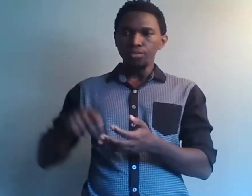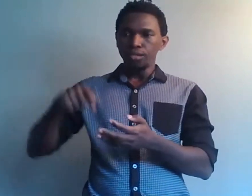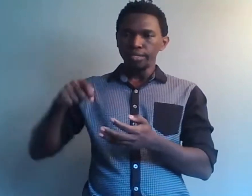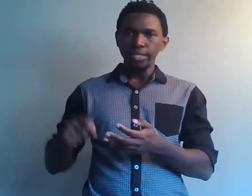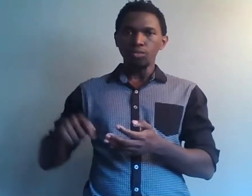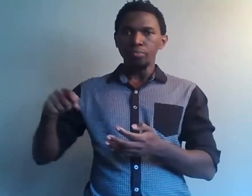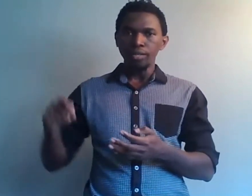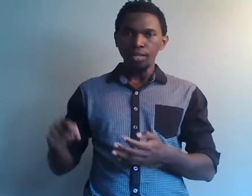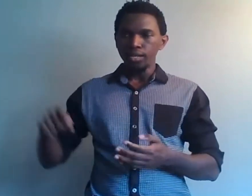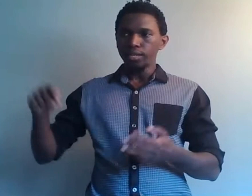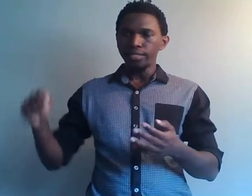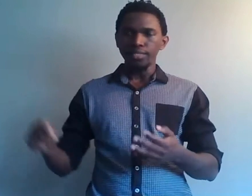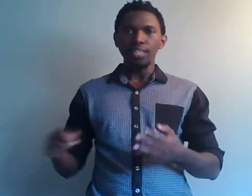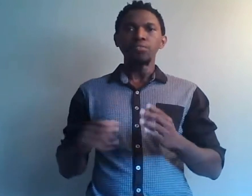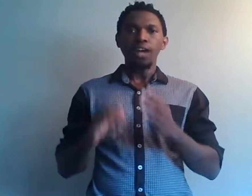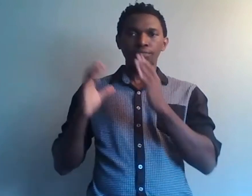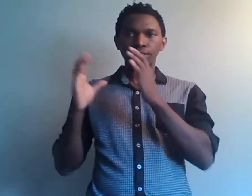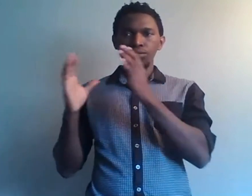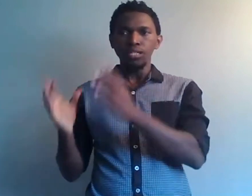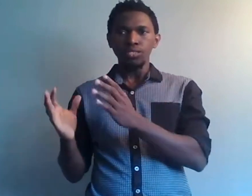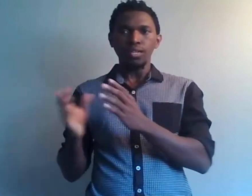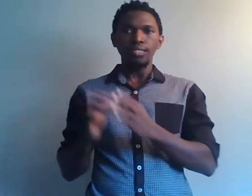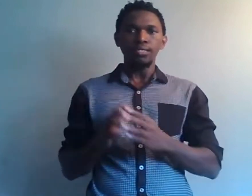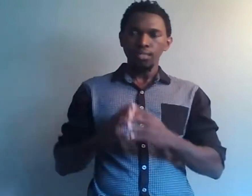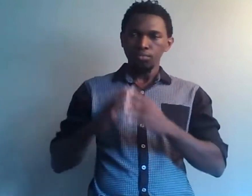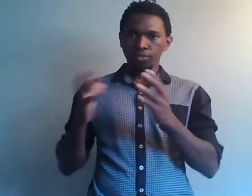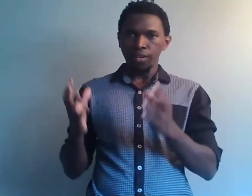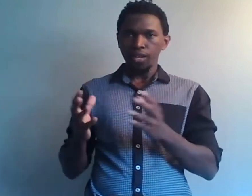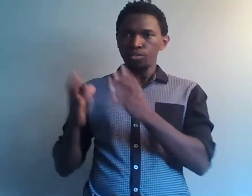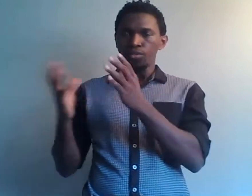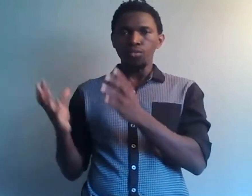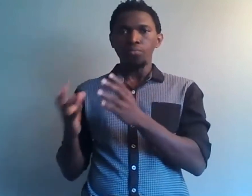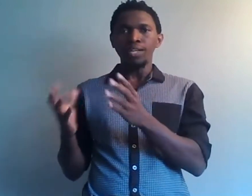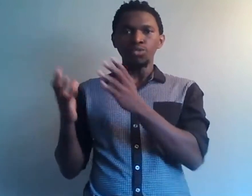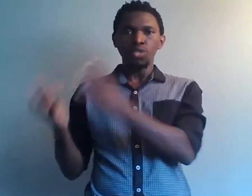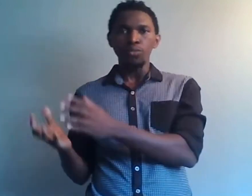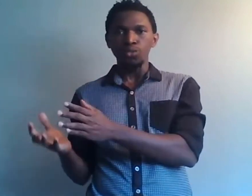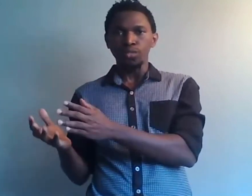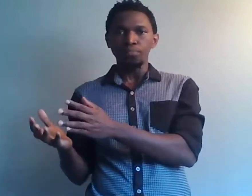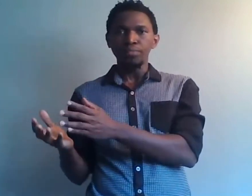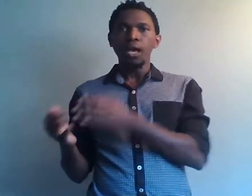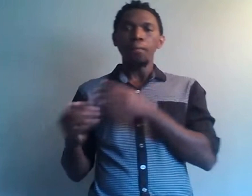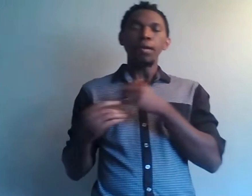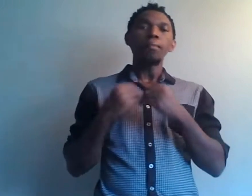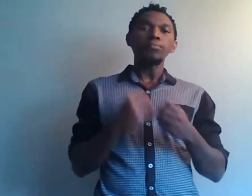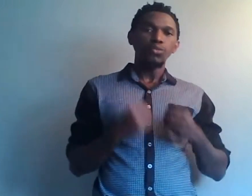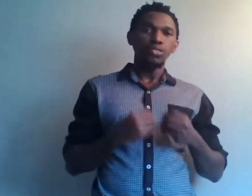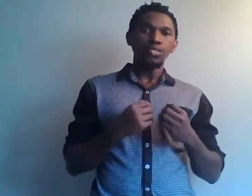découper les aliments afin de bien les organiser pour faire le plat dont tu as besoin. Mais en même temps aussi, ce